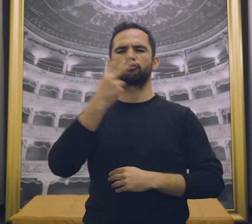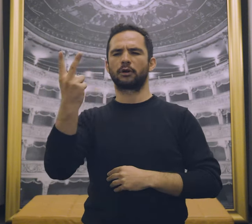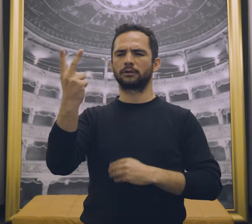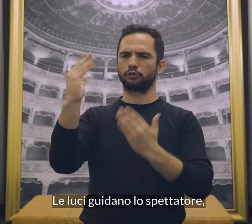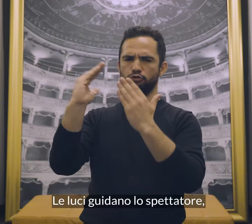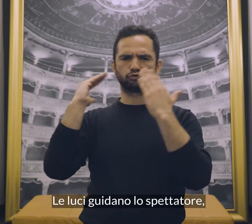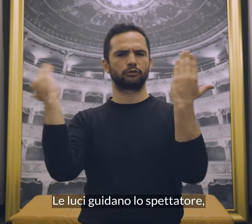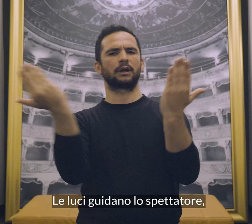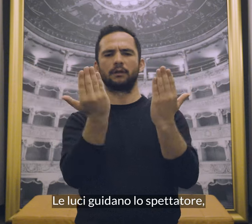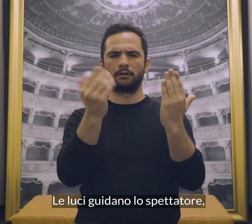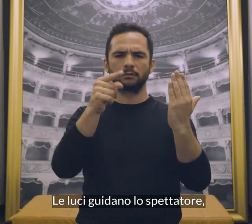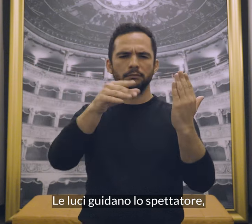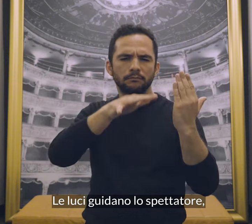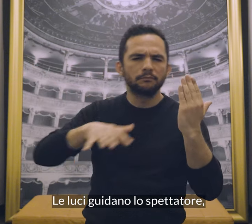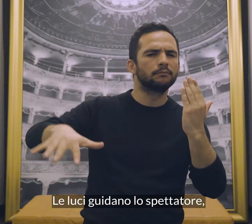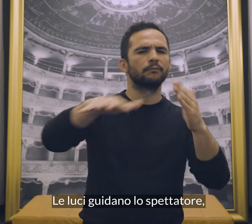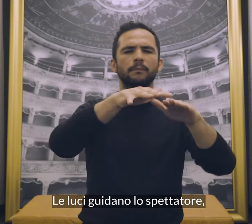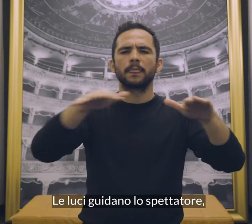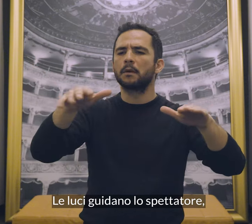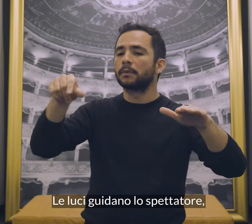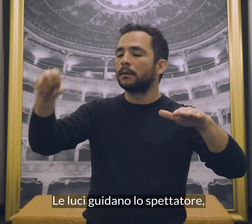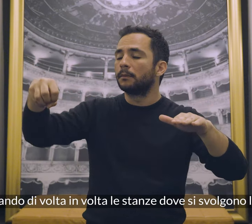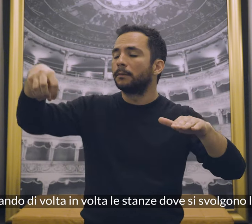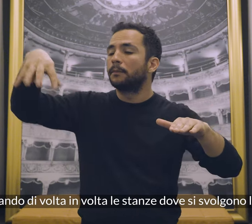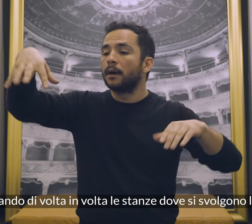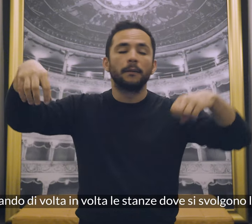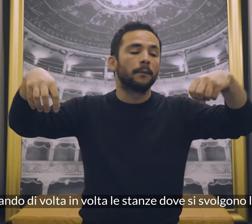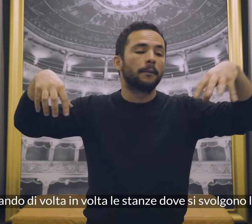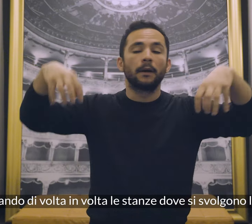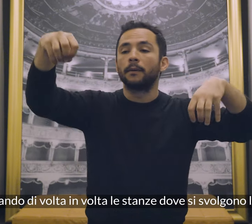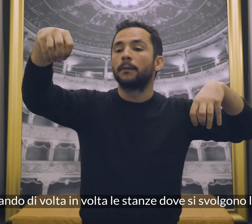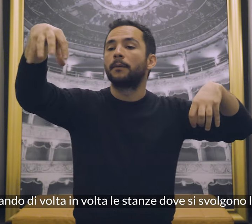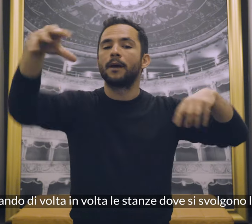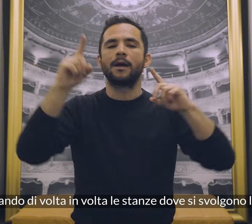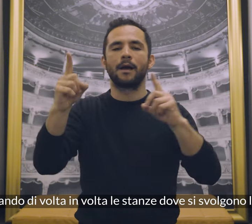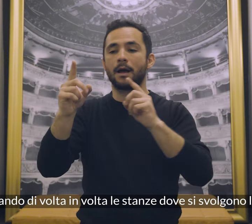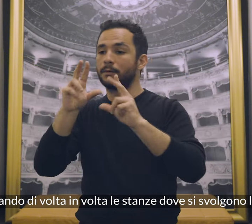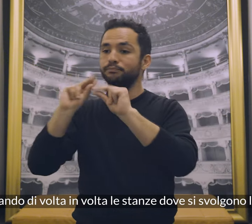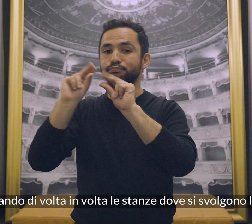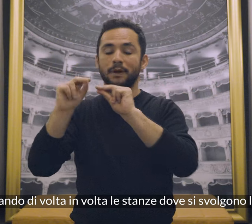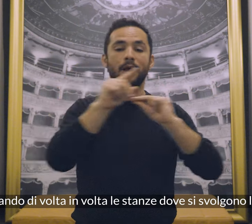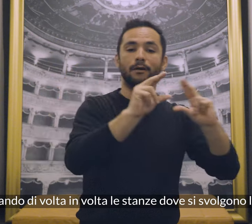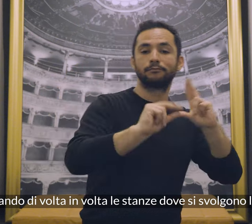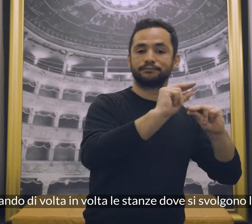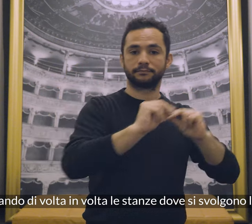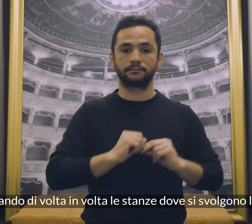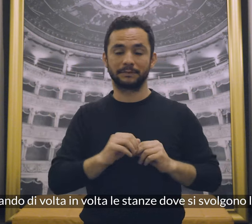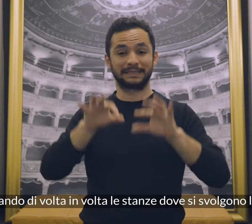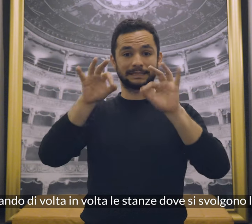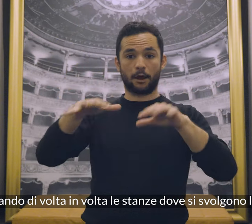Le luci guidano lo spettatore, illuminando di volta in volta le stanze dove si svolgono